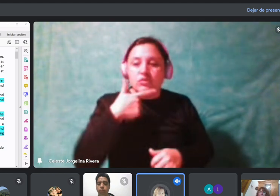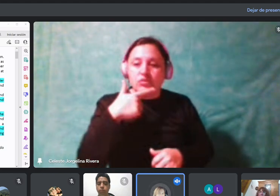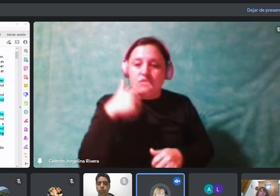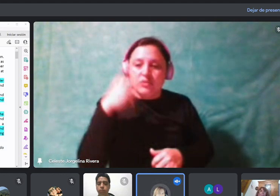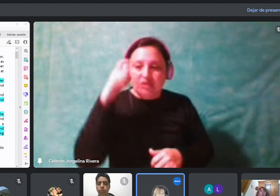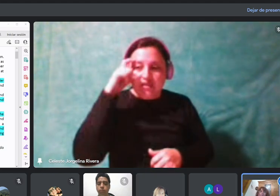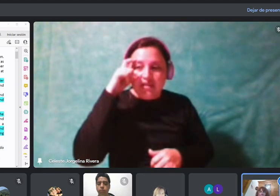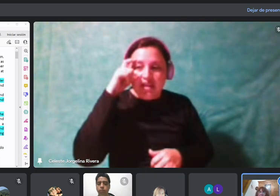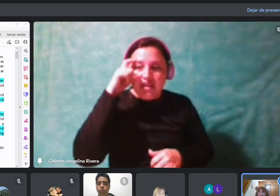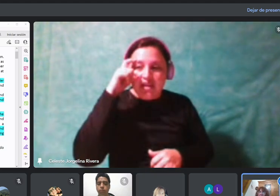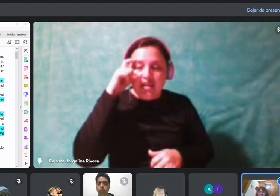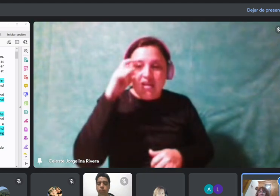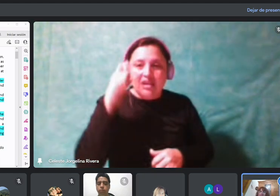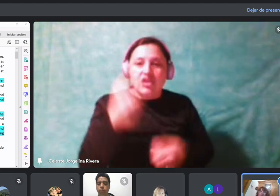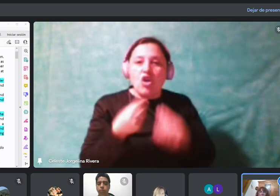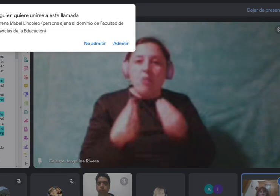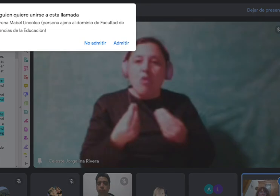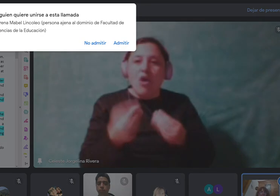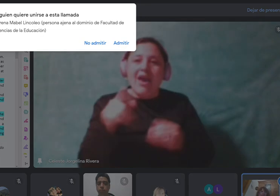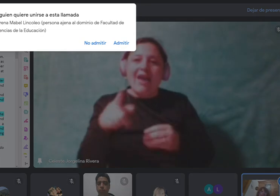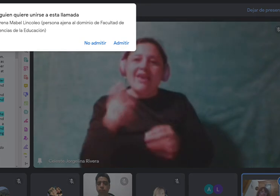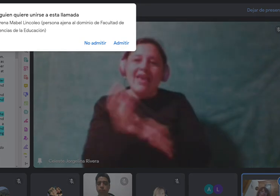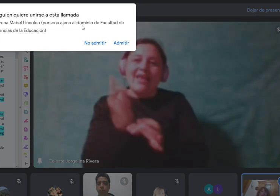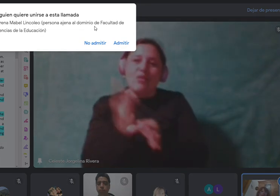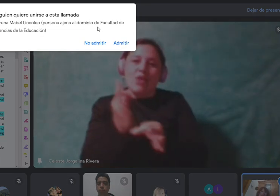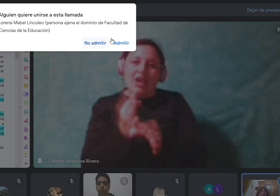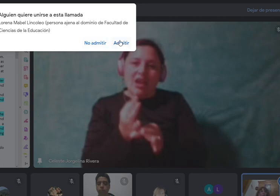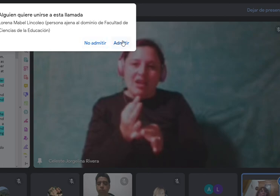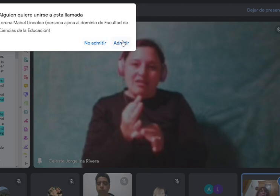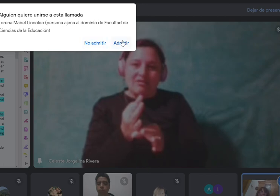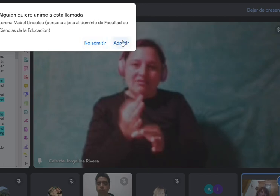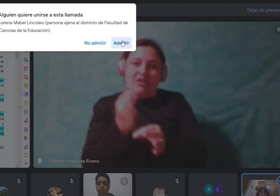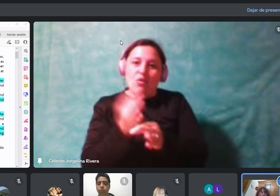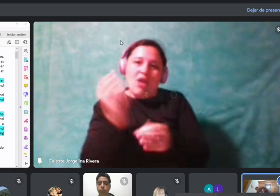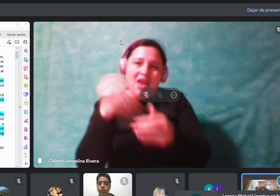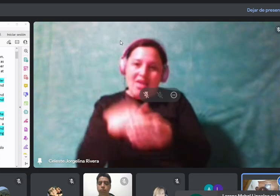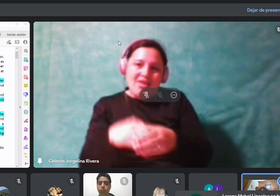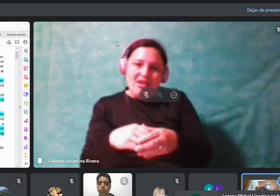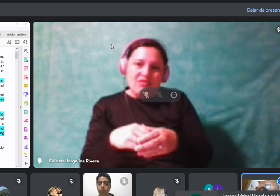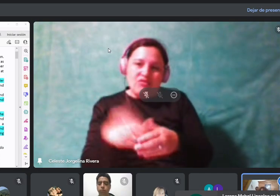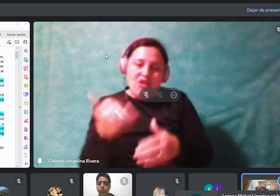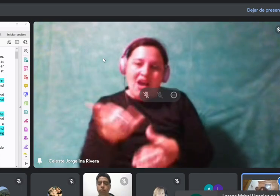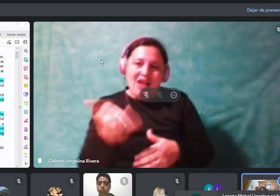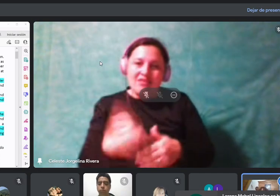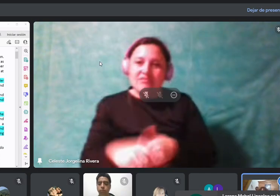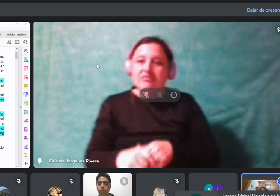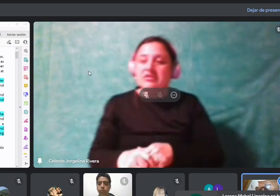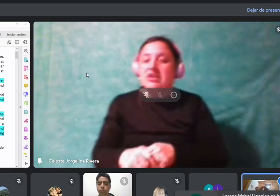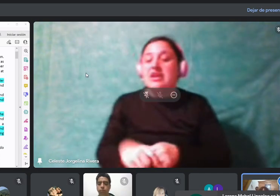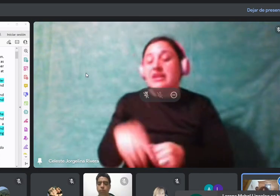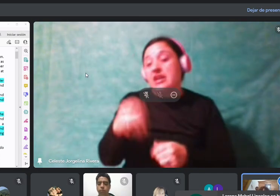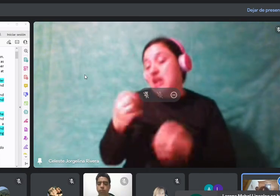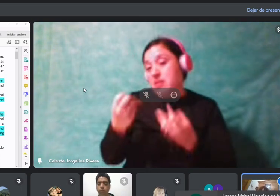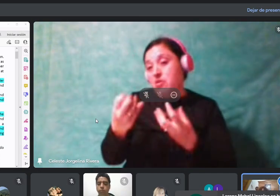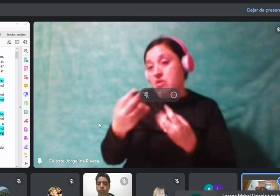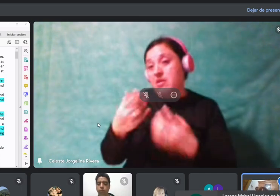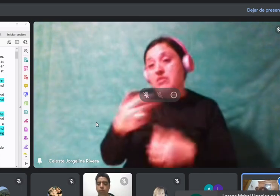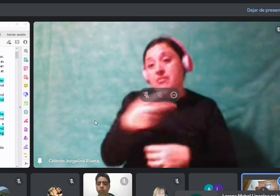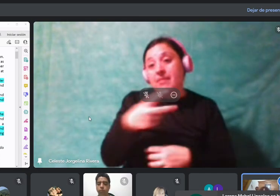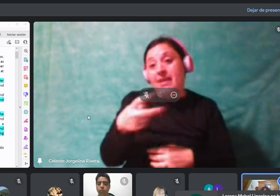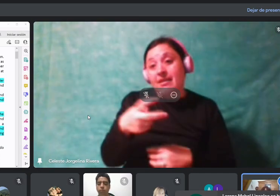usan. Muy bien. Ahí use está como verbo, ¿no es cierto? ¿Y qué es lo que usan?